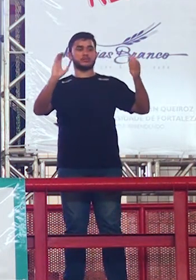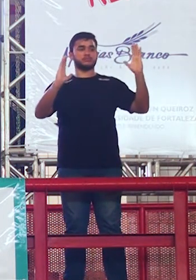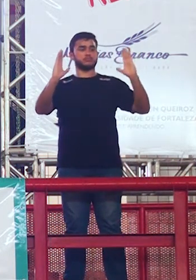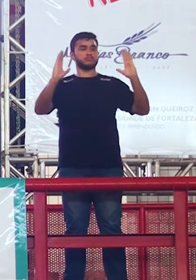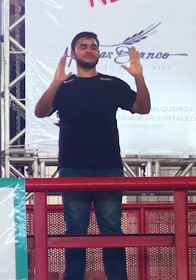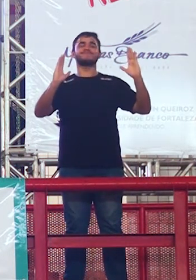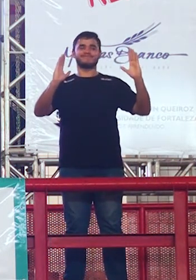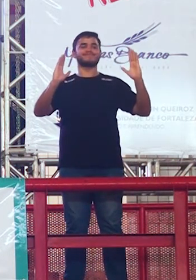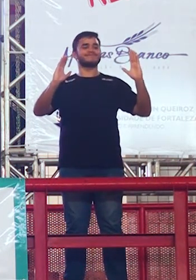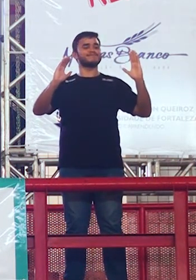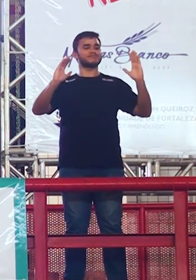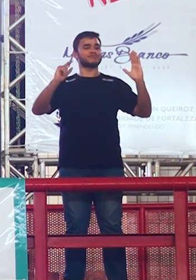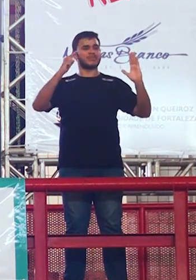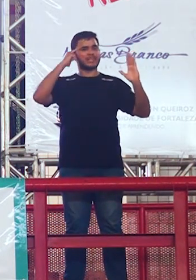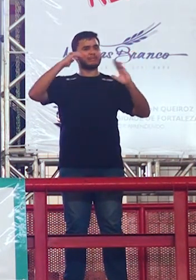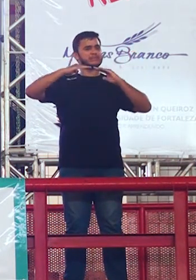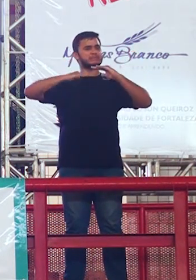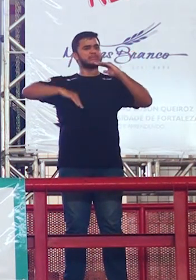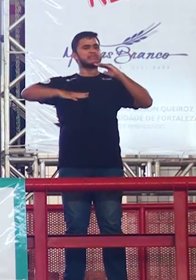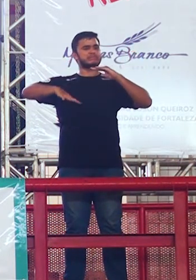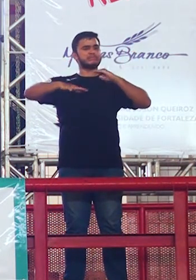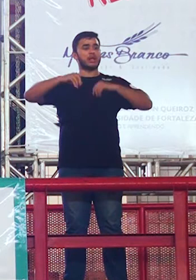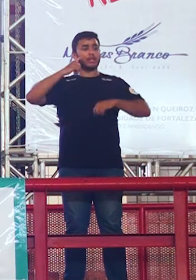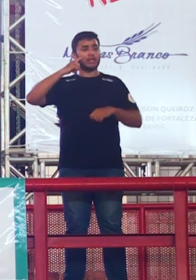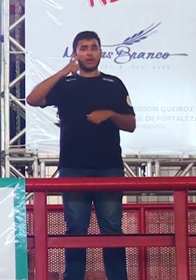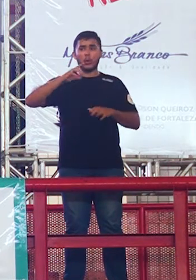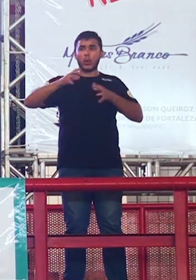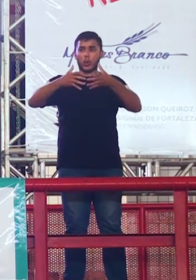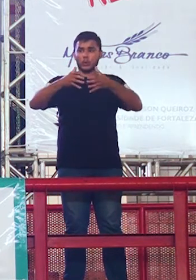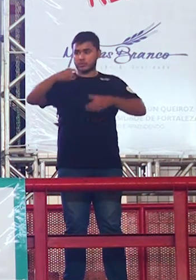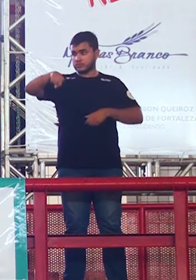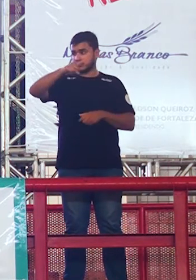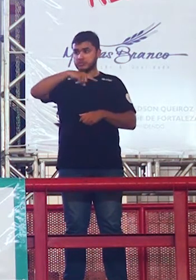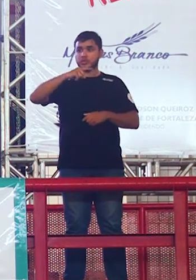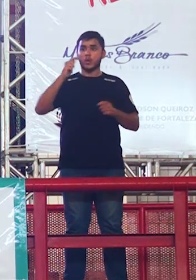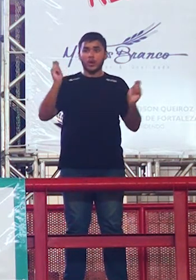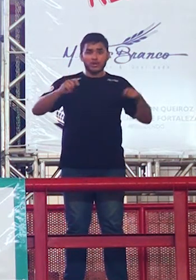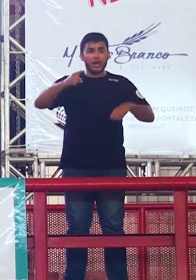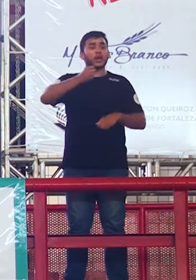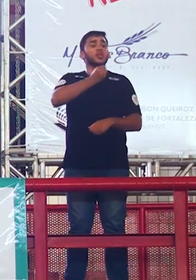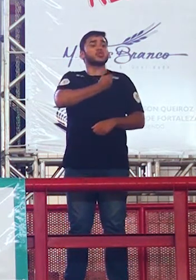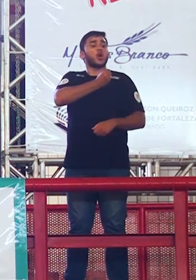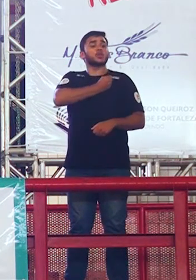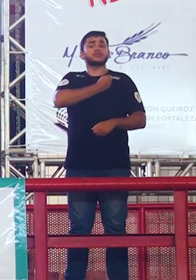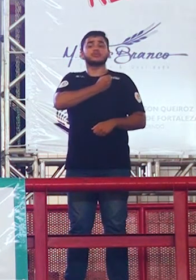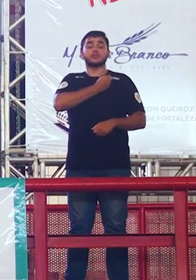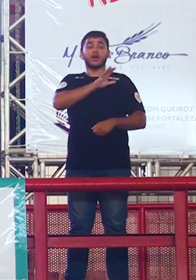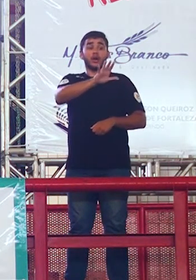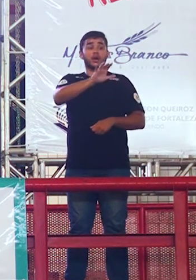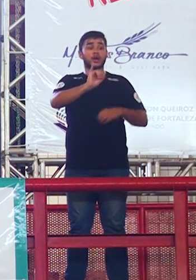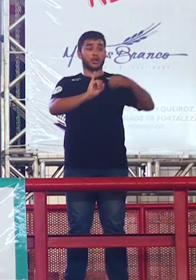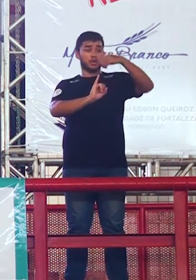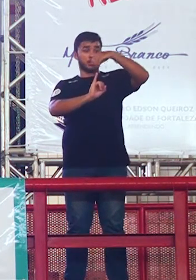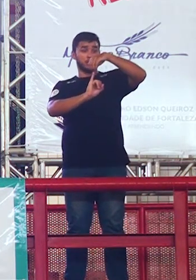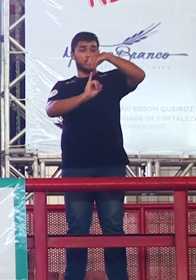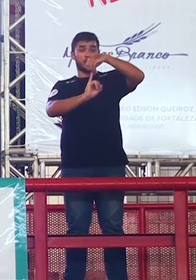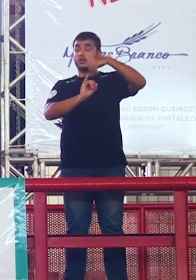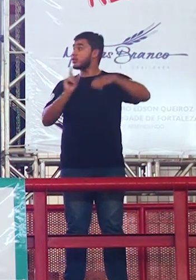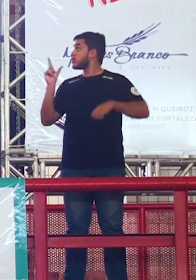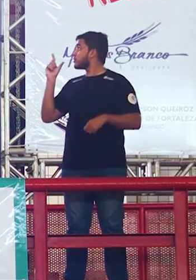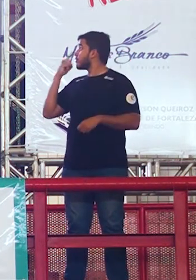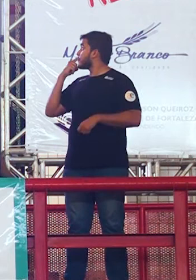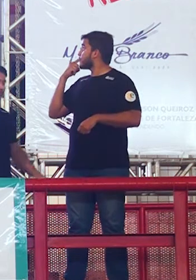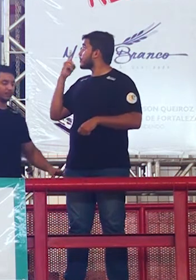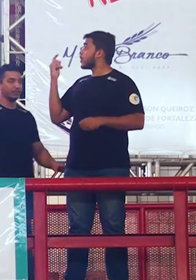média baixa e por falar nisso você já deu uma olhada na sua porque o INEP libera isso aqui pra você